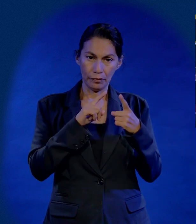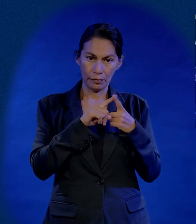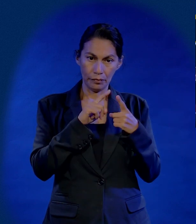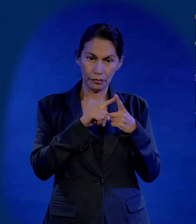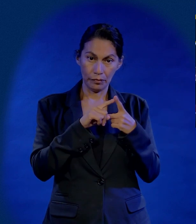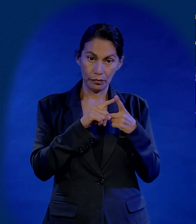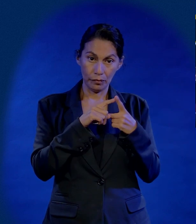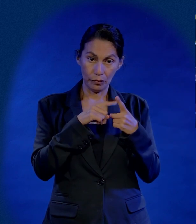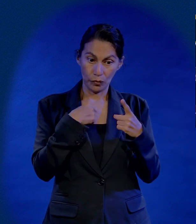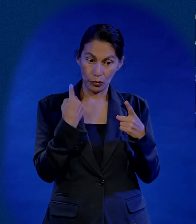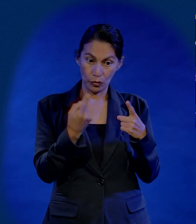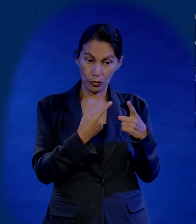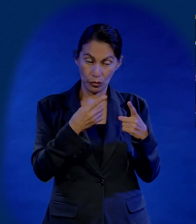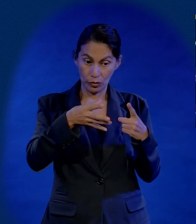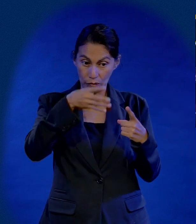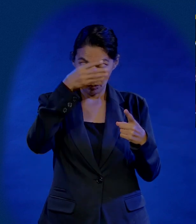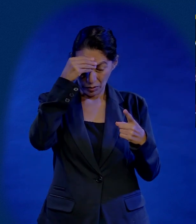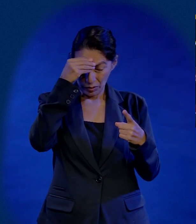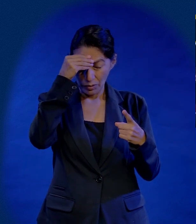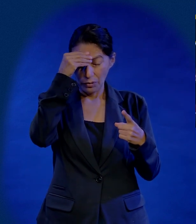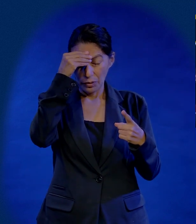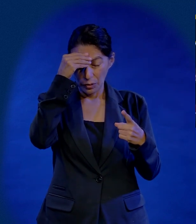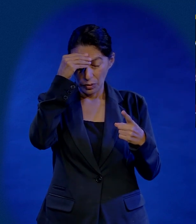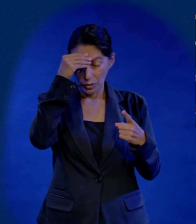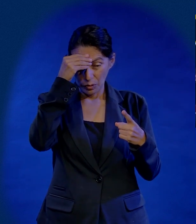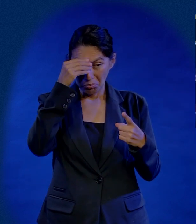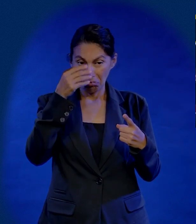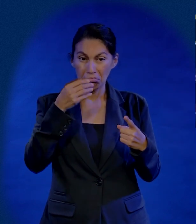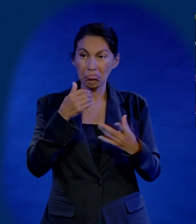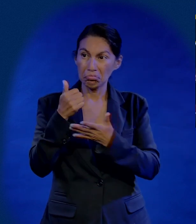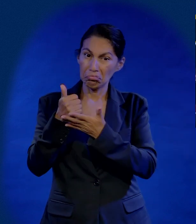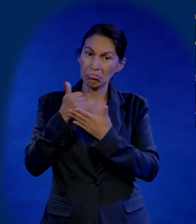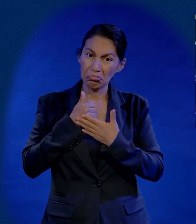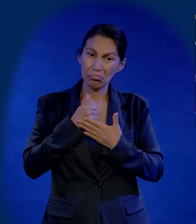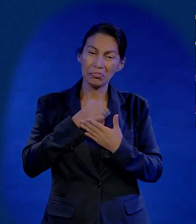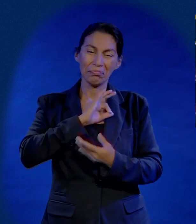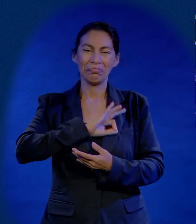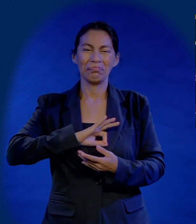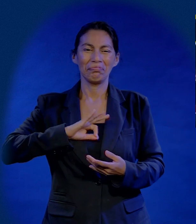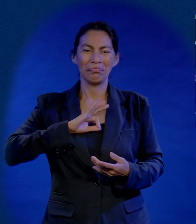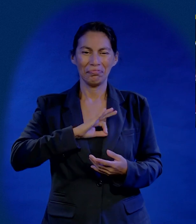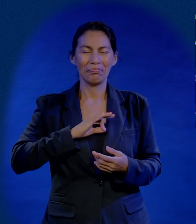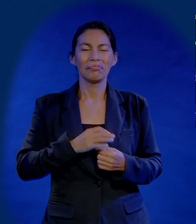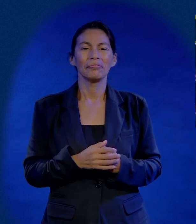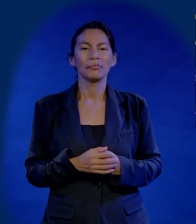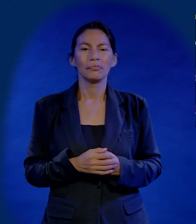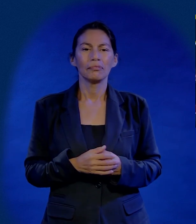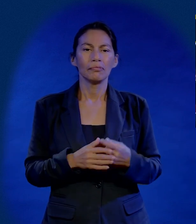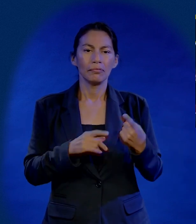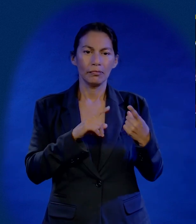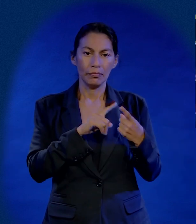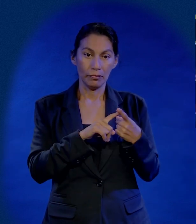Primer principio, que si lo aplicamos a la vida, nos ayudará a ser cristianos muy felices siguiendo a Jesús.